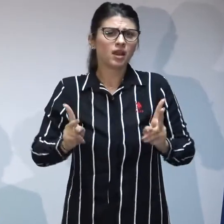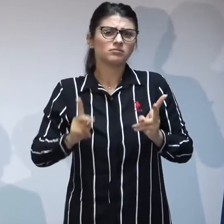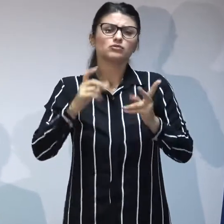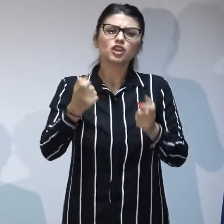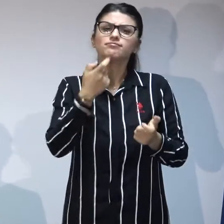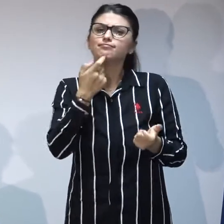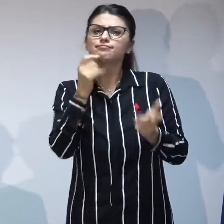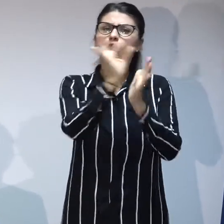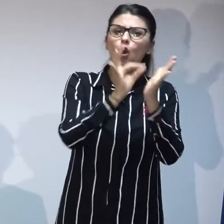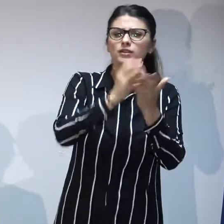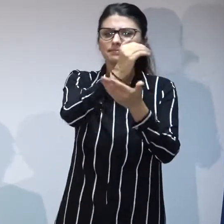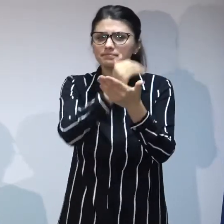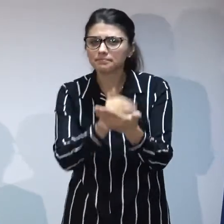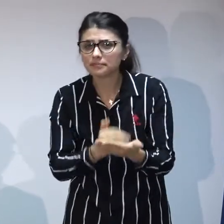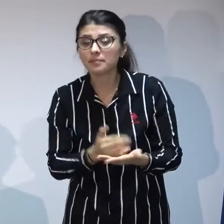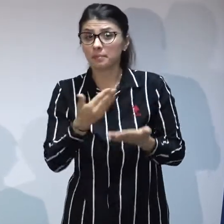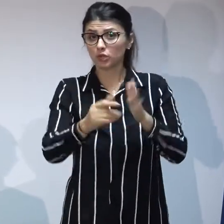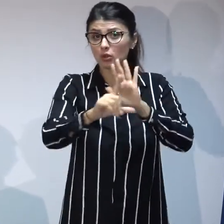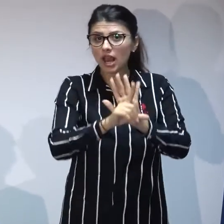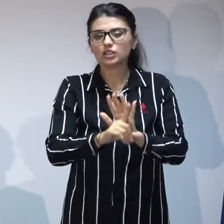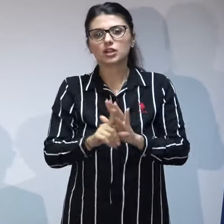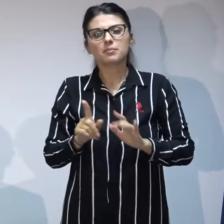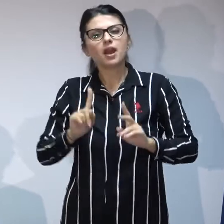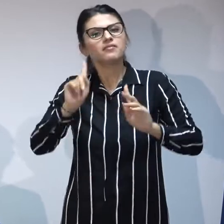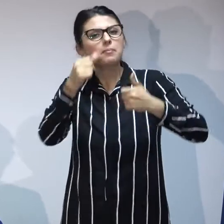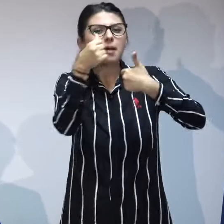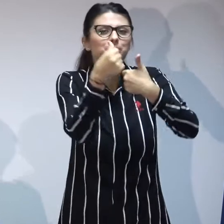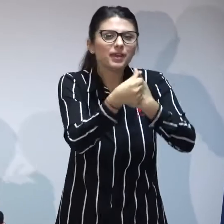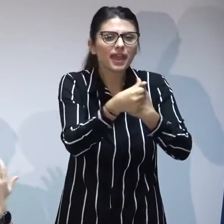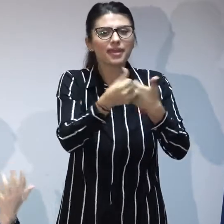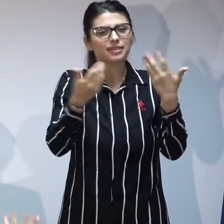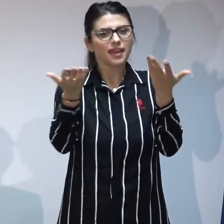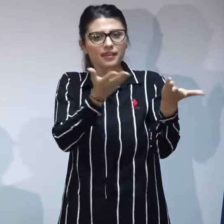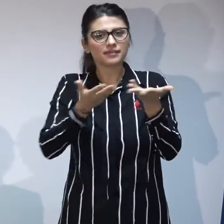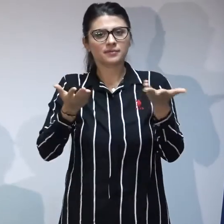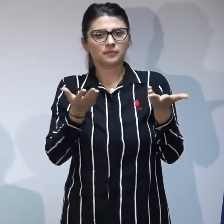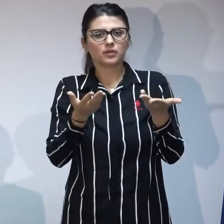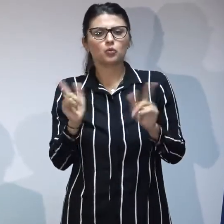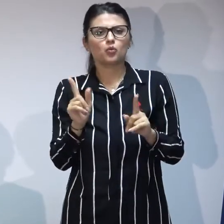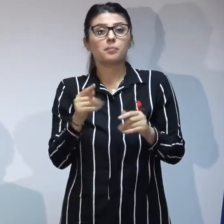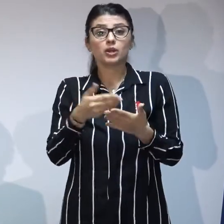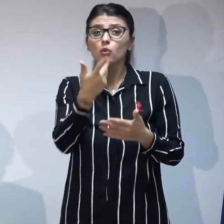prevederile legale pentru că acești oameni să nu mai inventeze